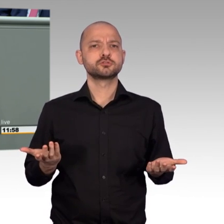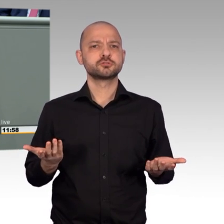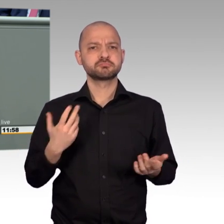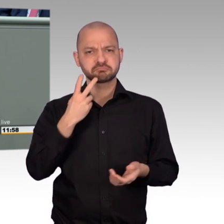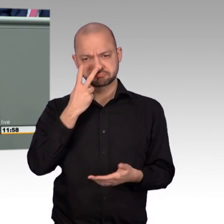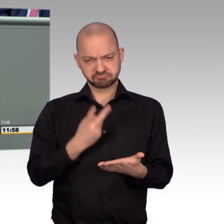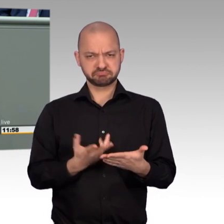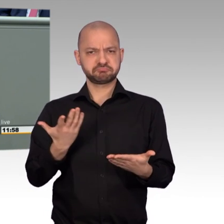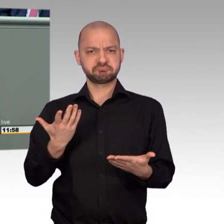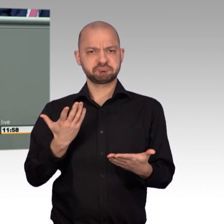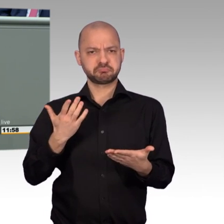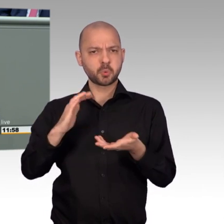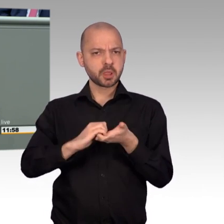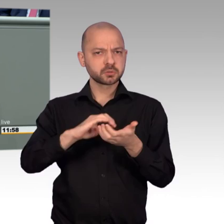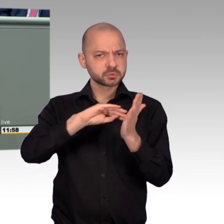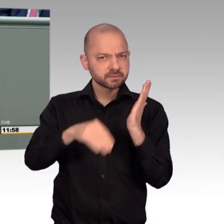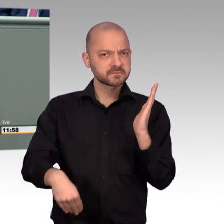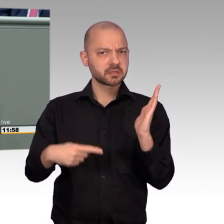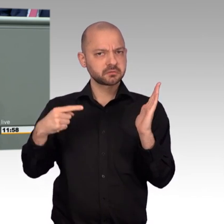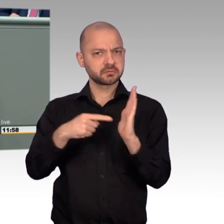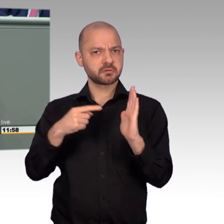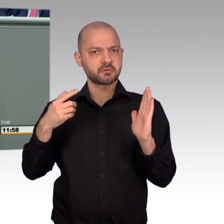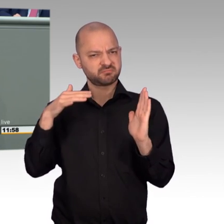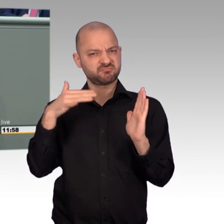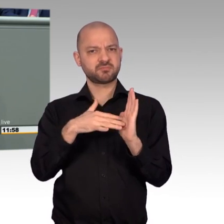in Krisengebiete, mit Waffenexporten an Kriegsherren und an Menschenrechtsverletzern.